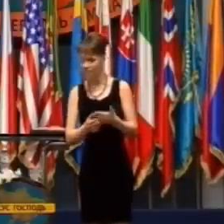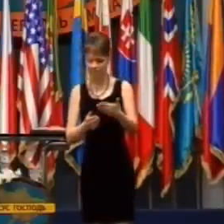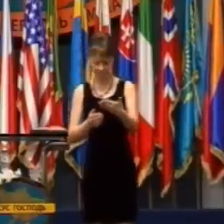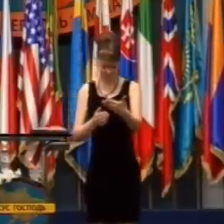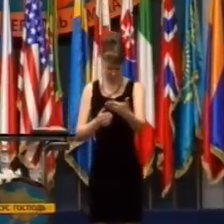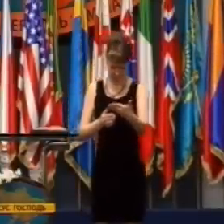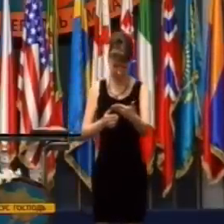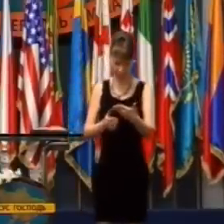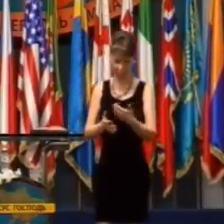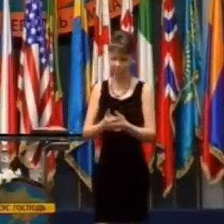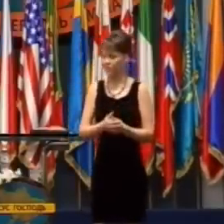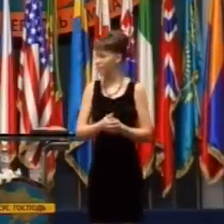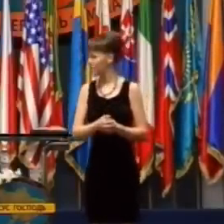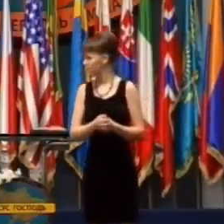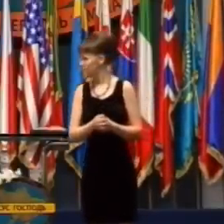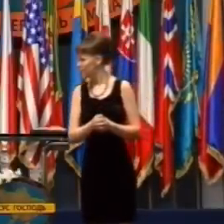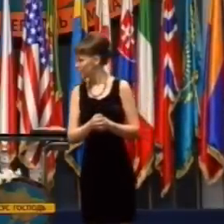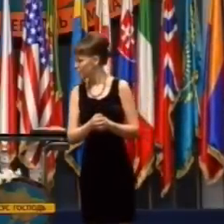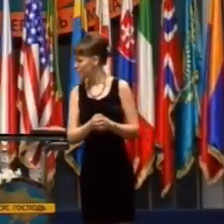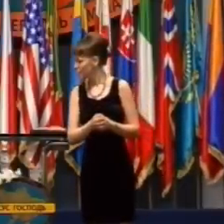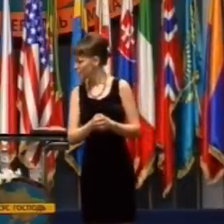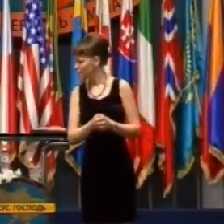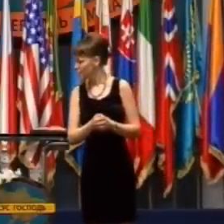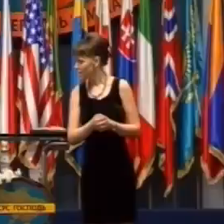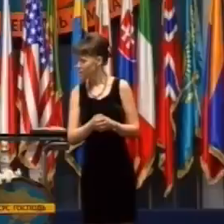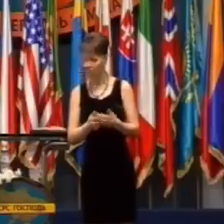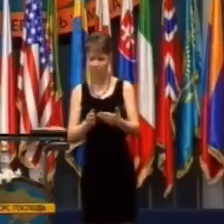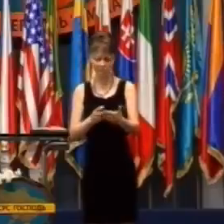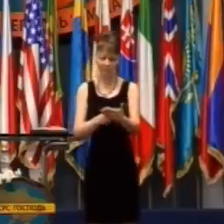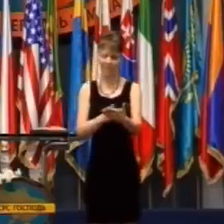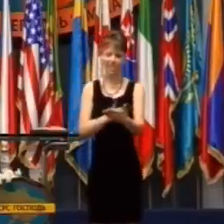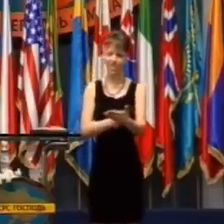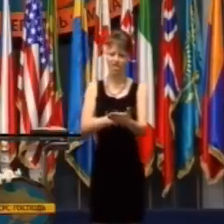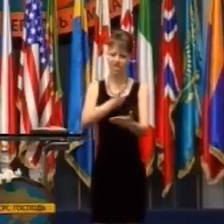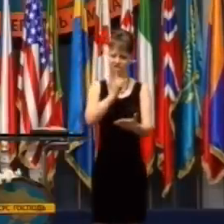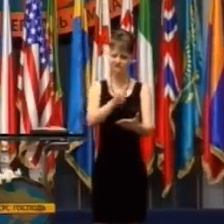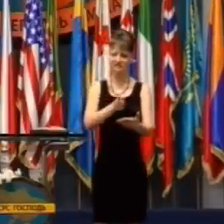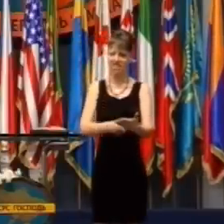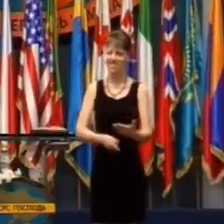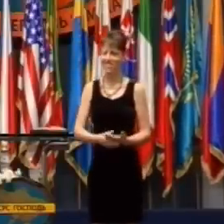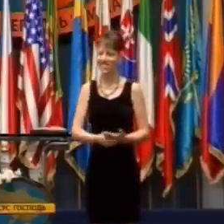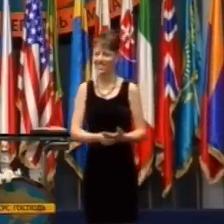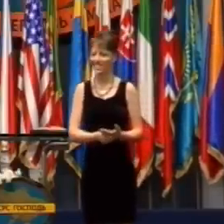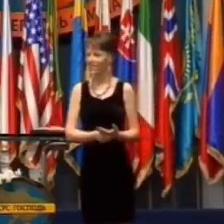Keď sme sa začali chystať, tak som to videl. A povedal som nie.